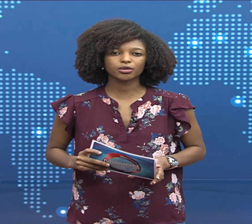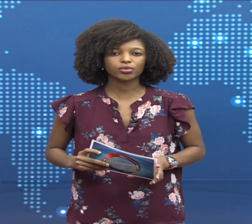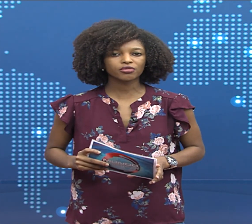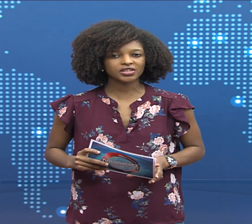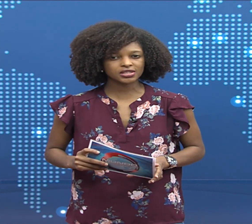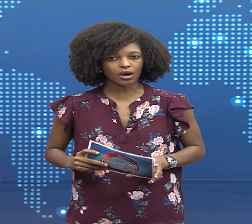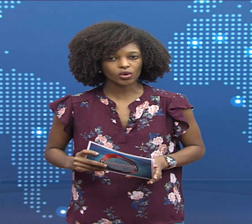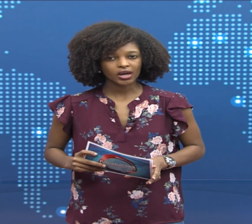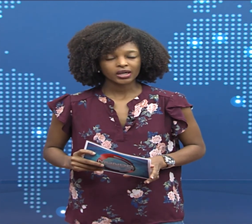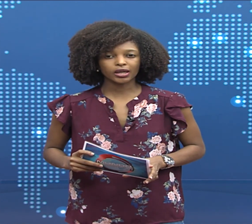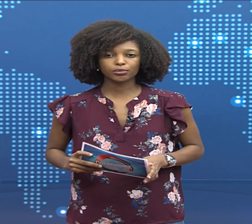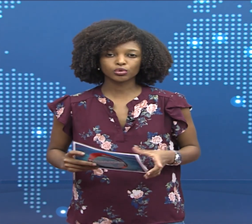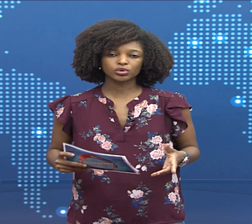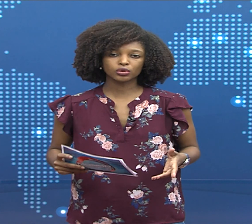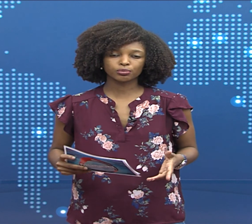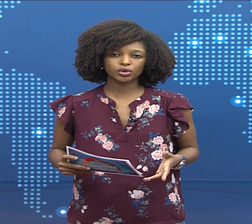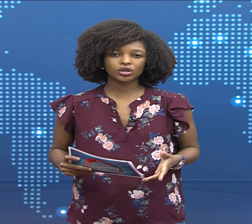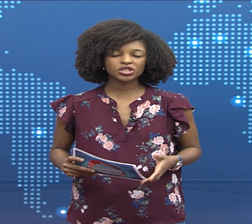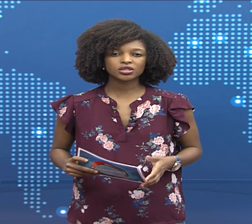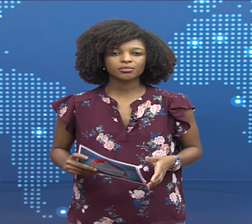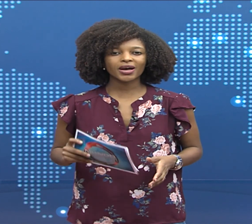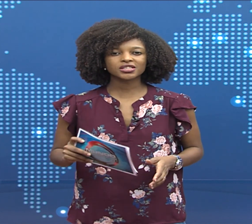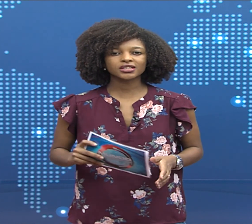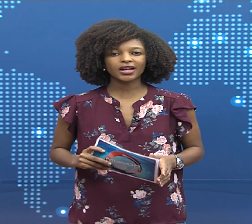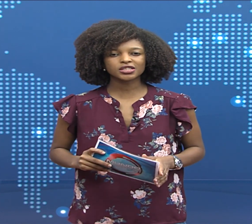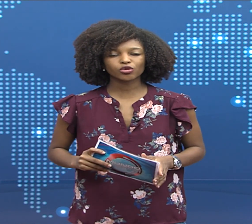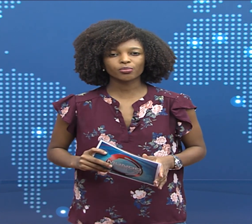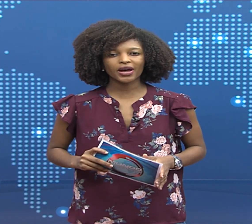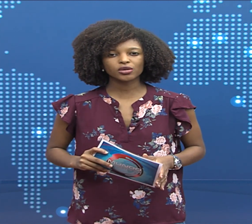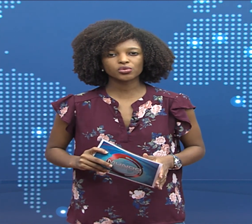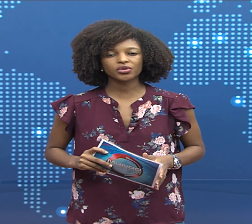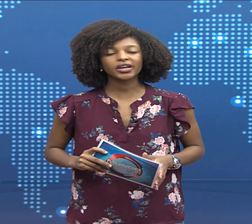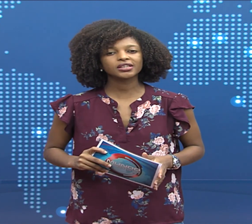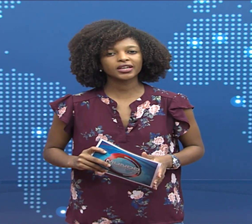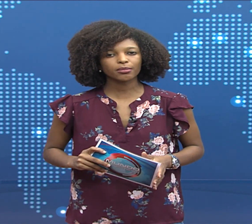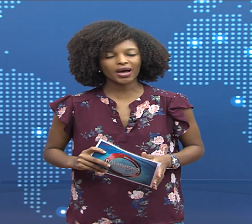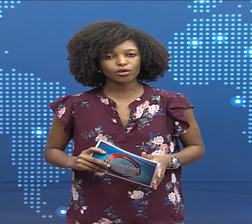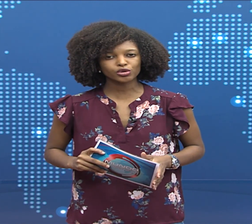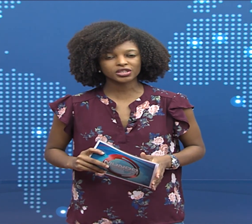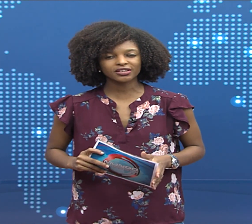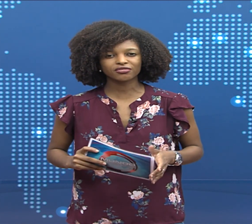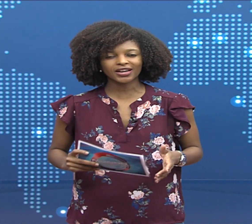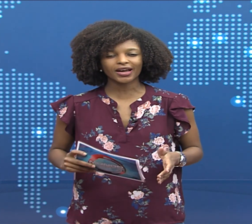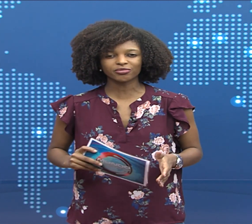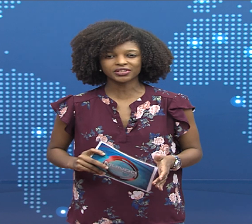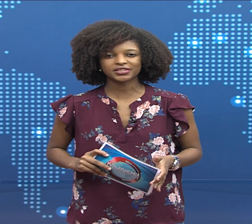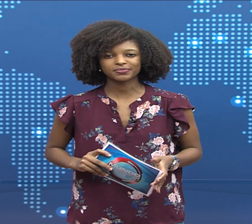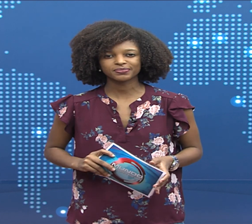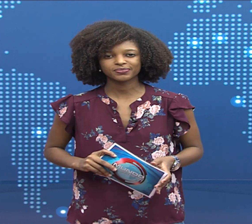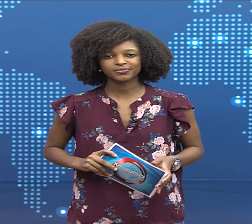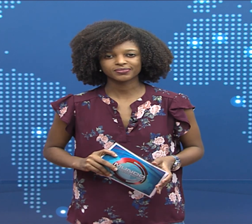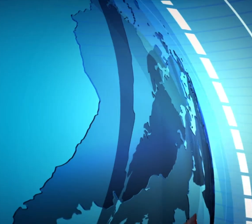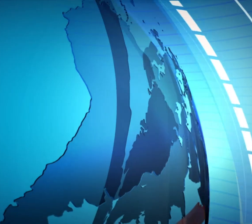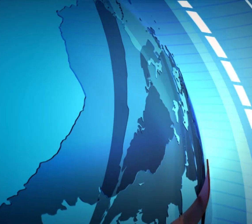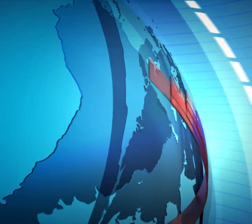de prevenção. É tudo por hoje. Mais detalhes acompanha com Edneia Barros, na Fala Cabo Verde.